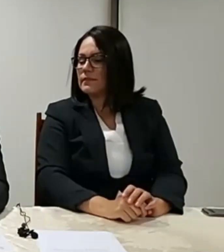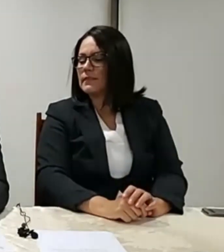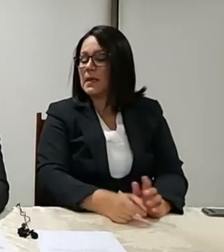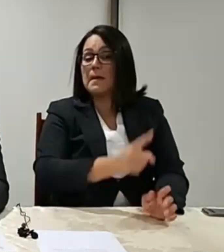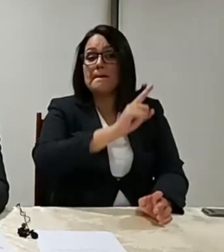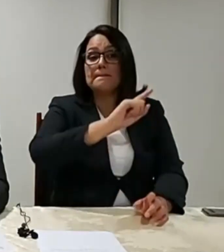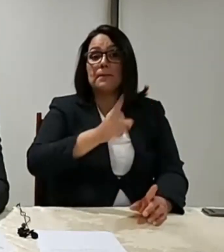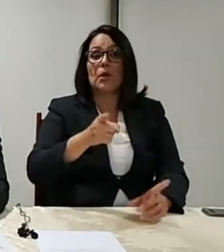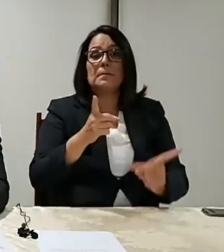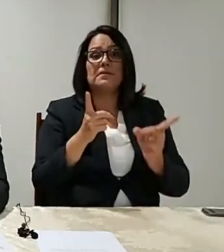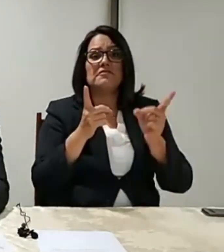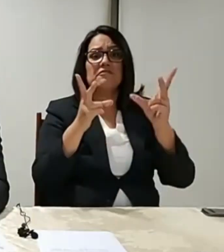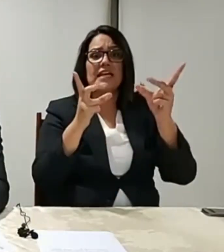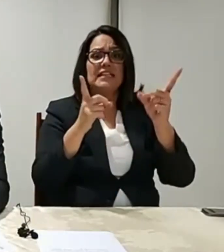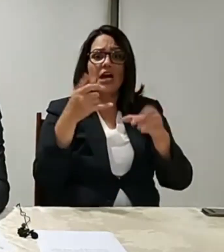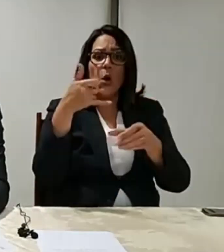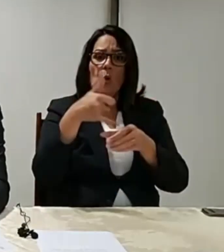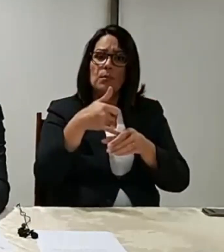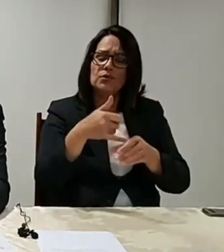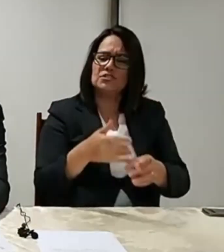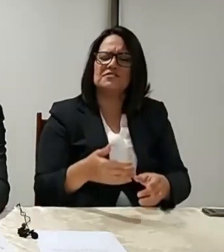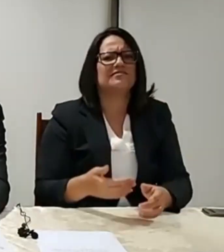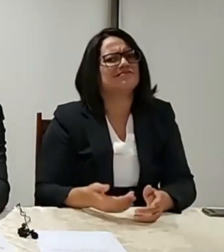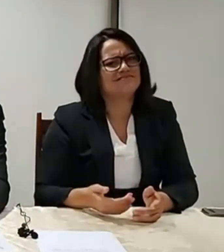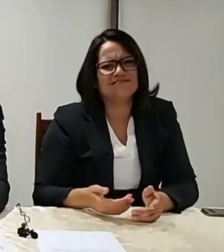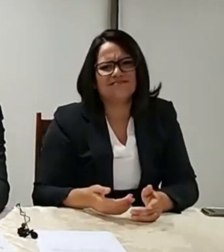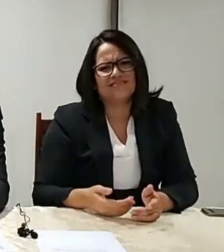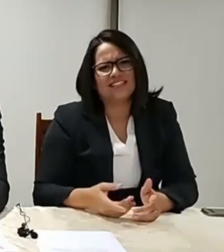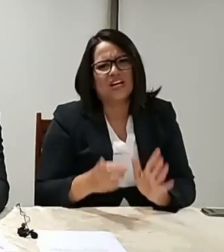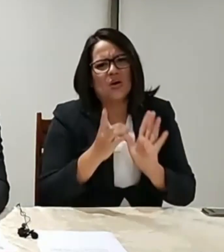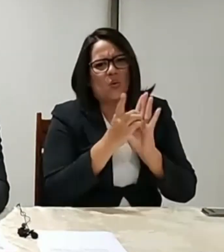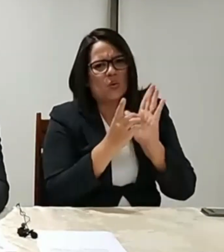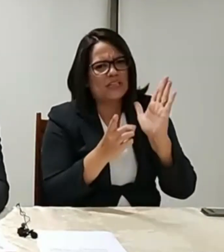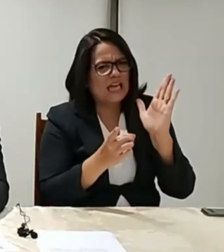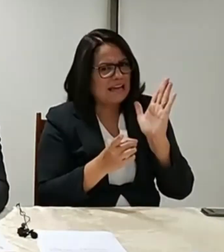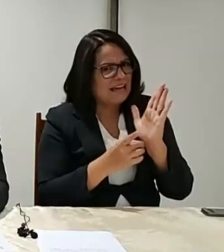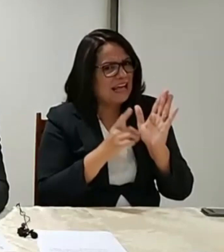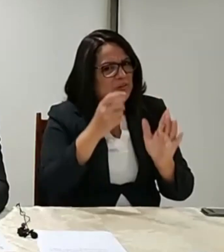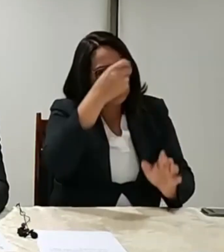Proíbe venda de combustíveis. Olha que ponto chegou o decreto do prefeito.